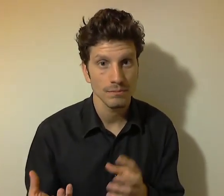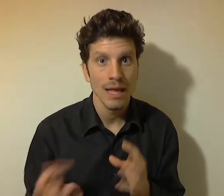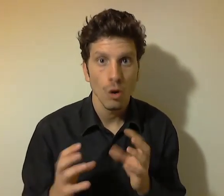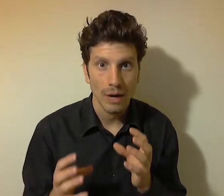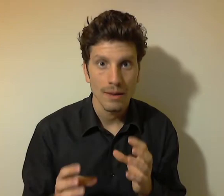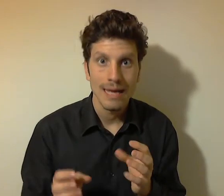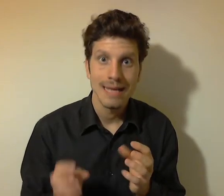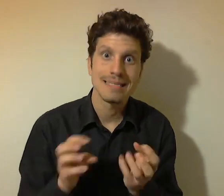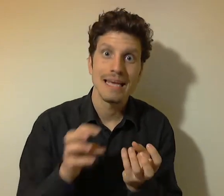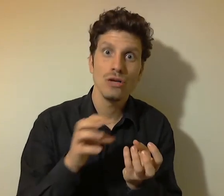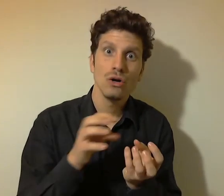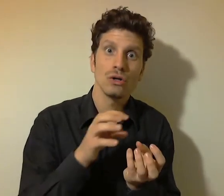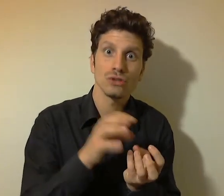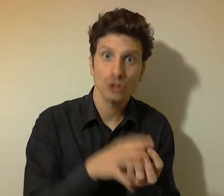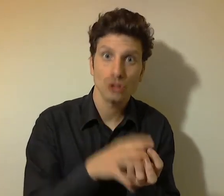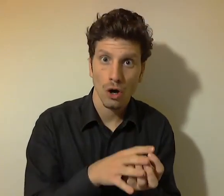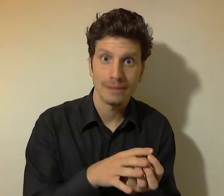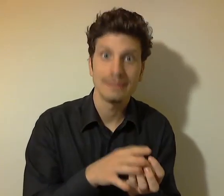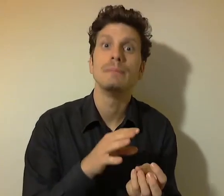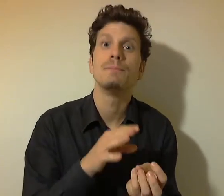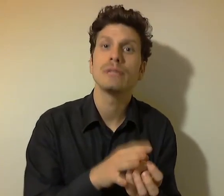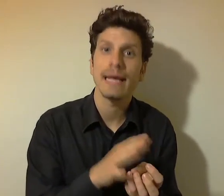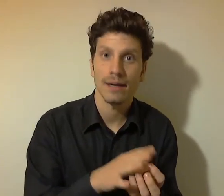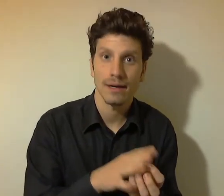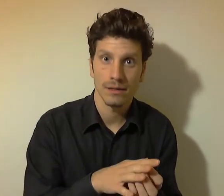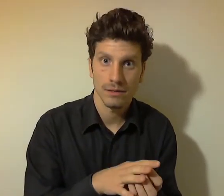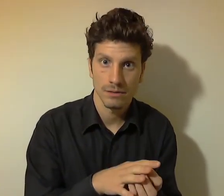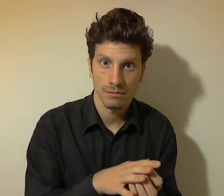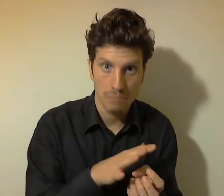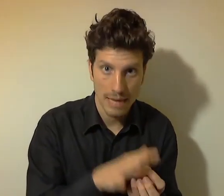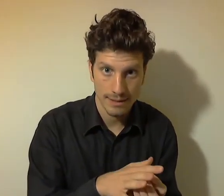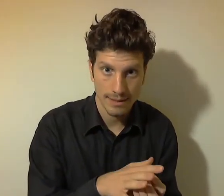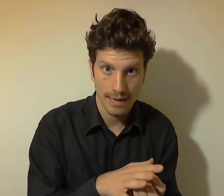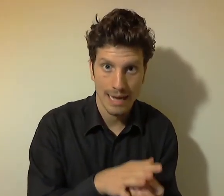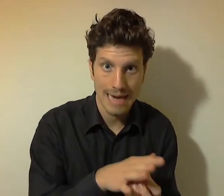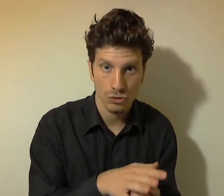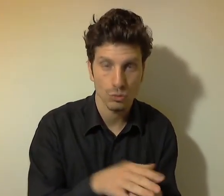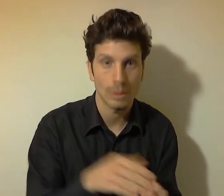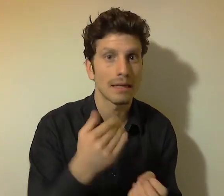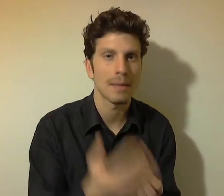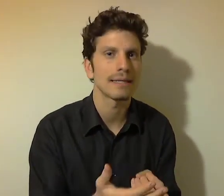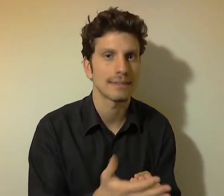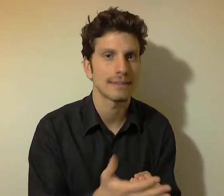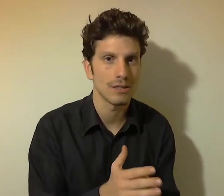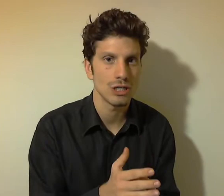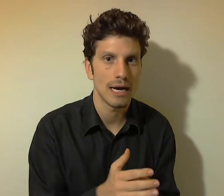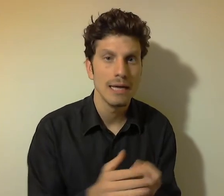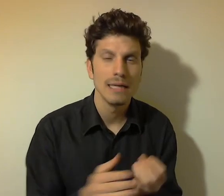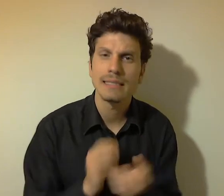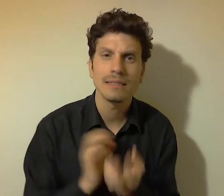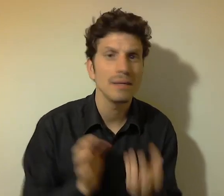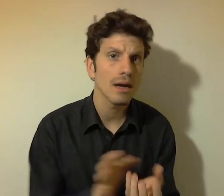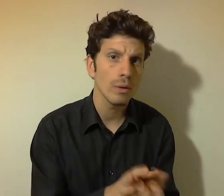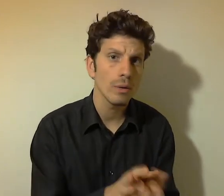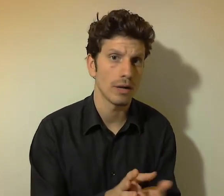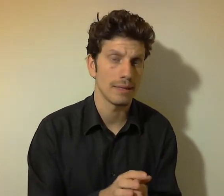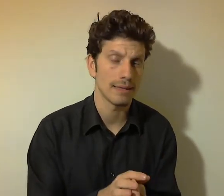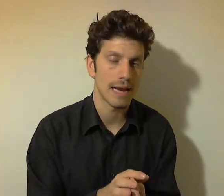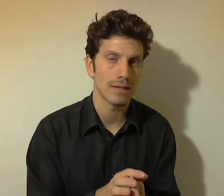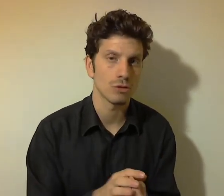Ora, se io so di poter mettere in atto una determinata strategia, di sentirmi tranquillo nel mettere in atto,